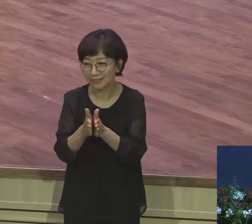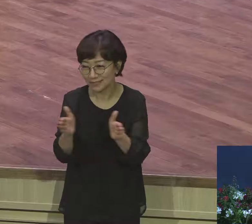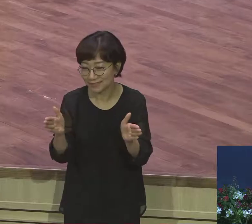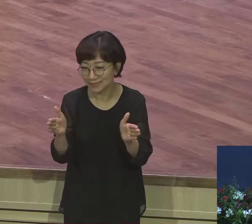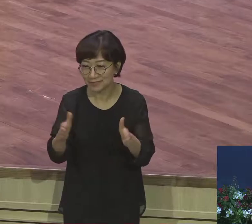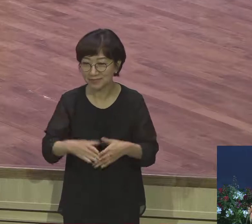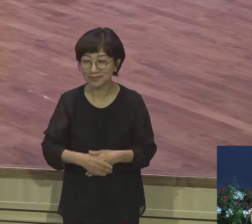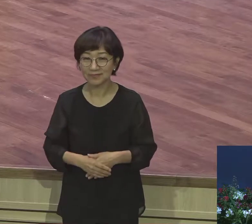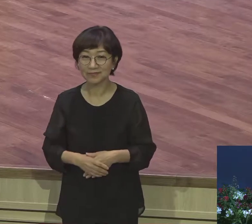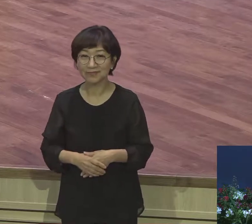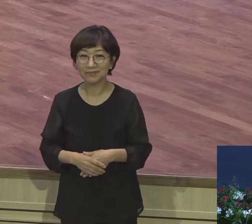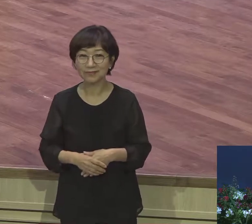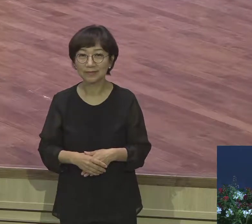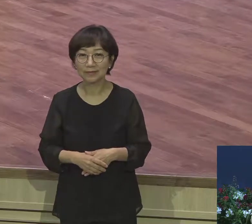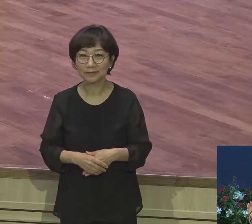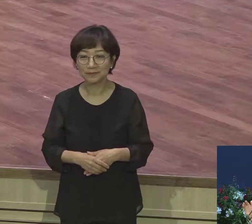행복자로다